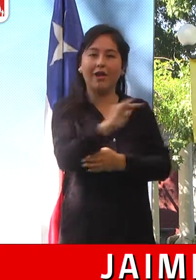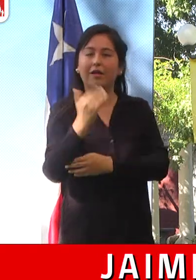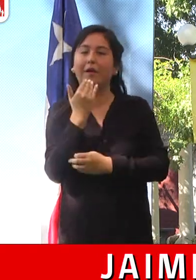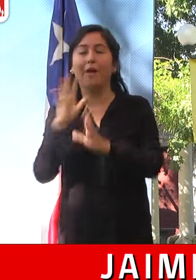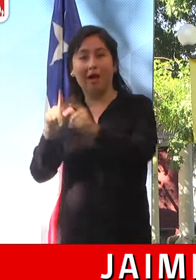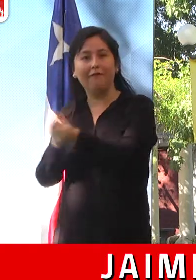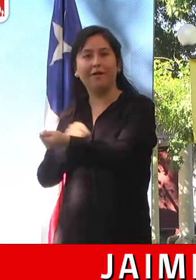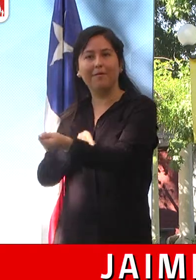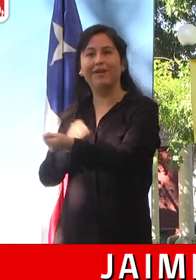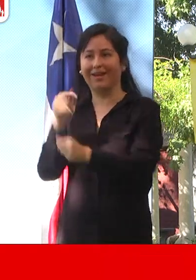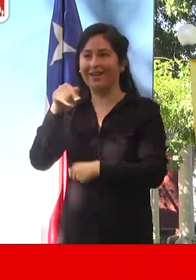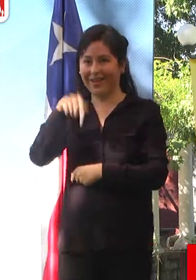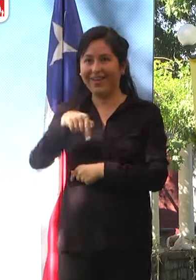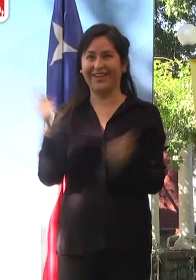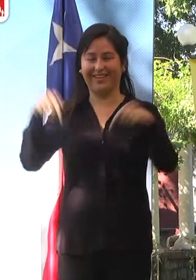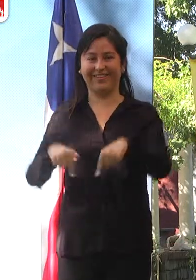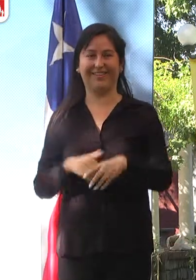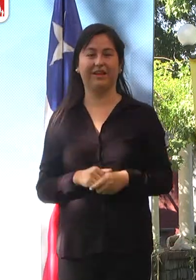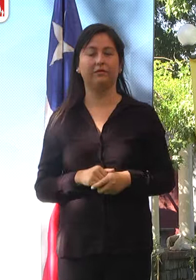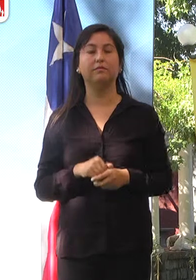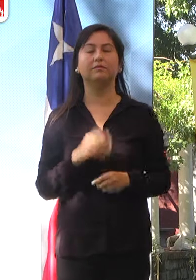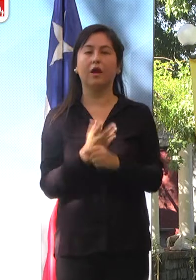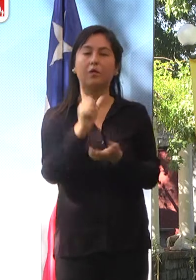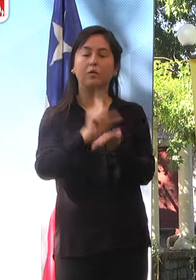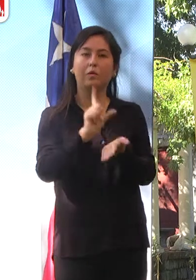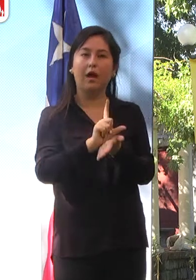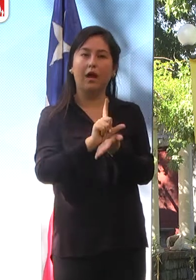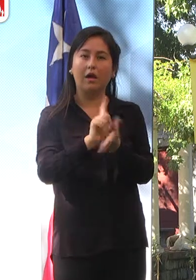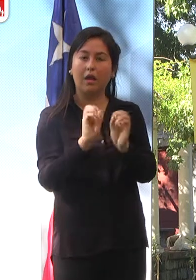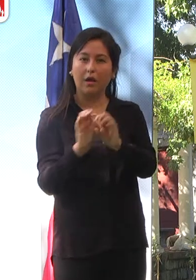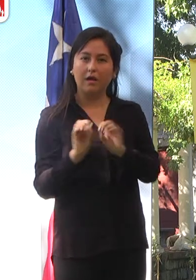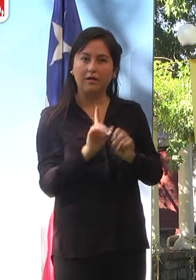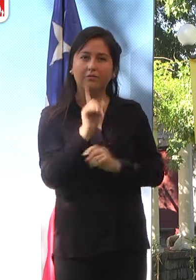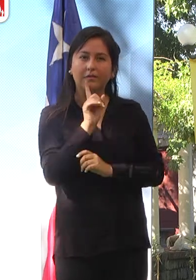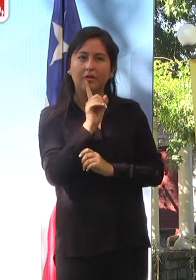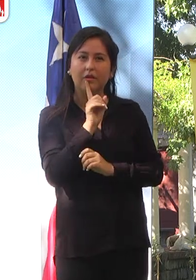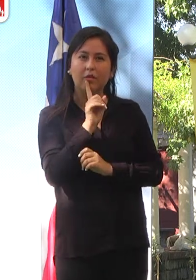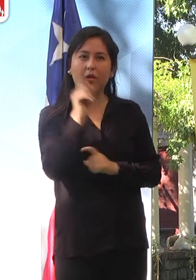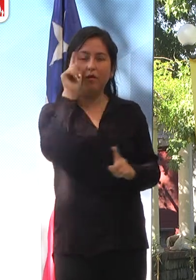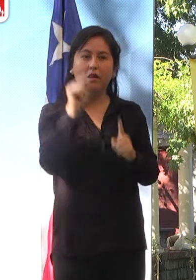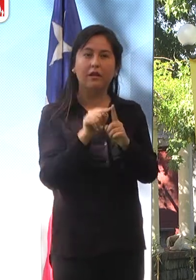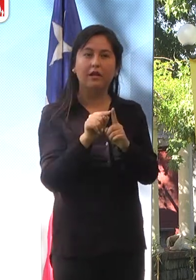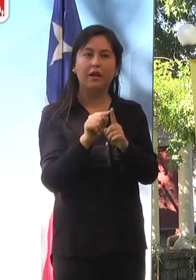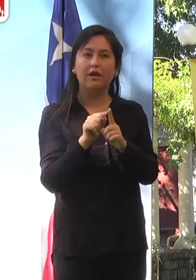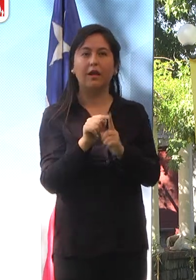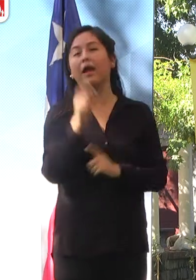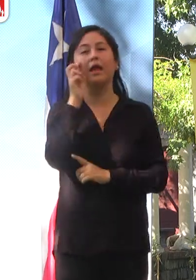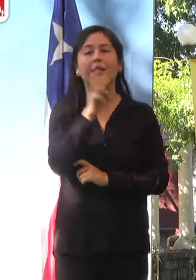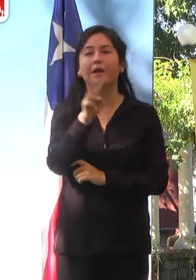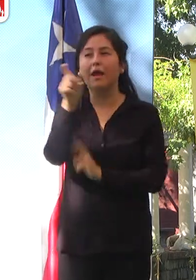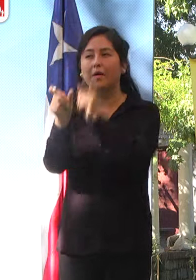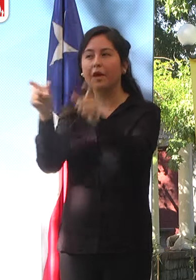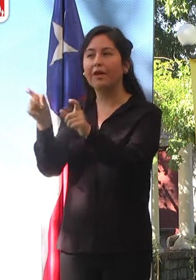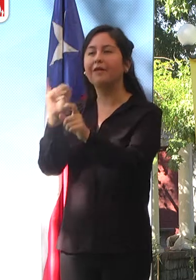familias que hoy día están acá. Si hay un lugar en el cual la educación toma sentido en que hay que mirar a cada persona, es